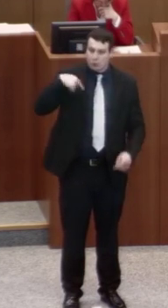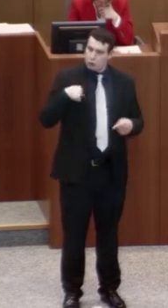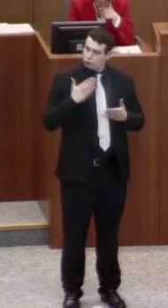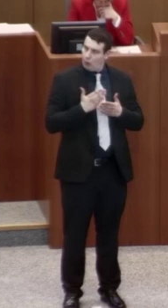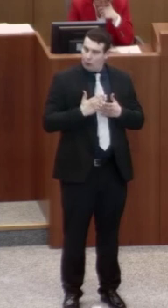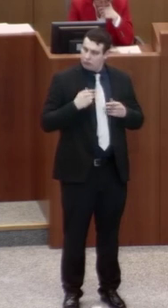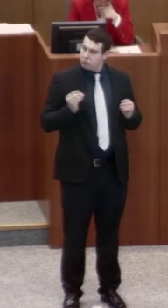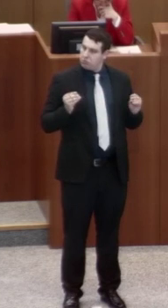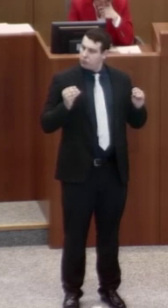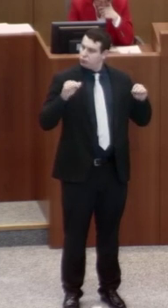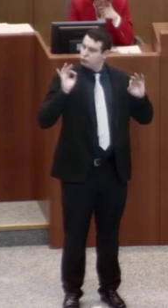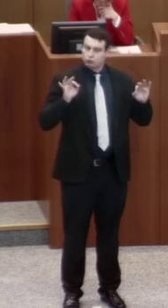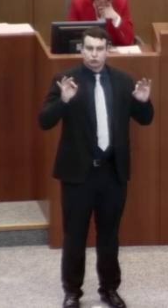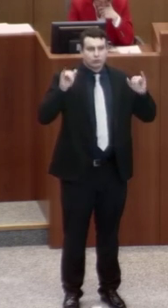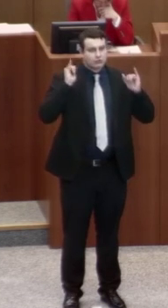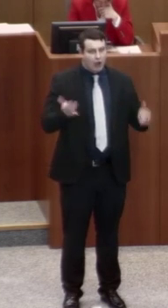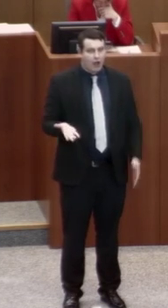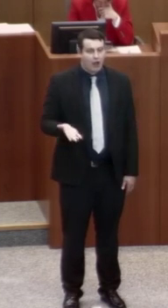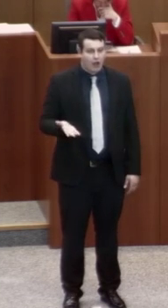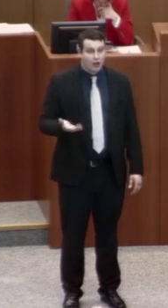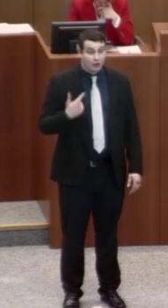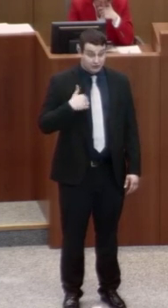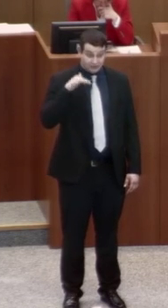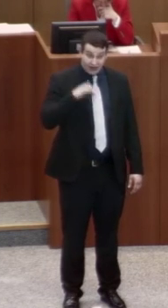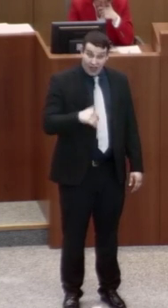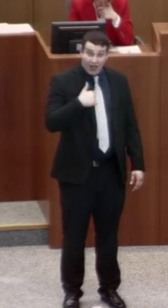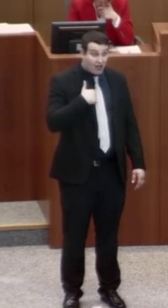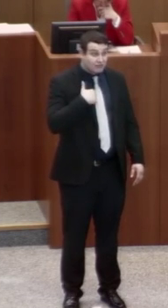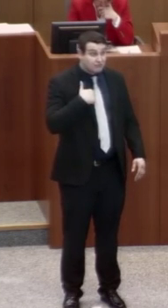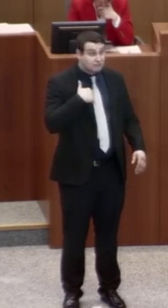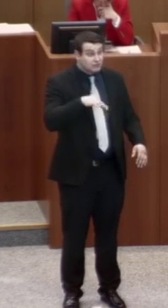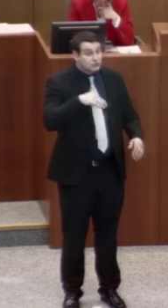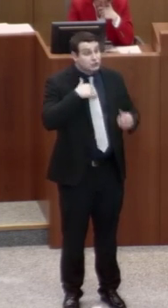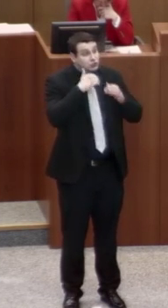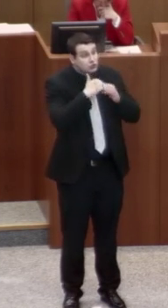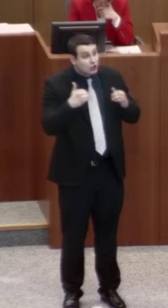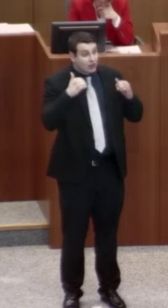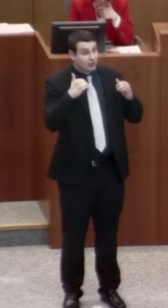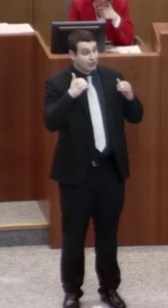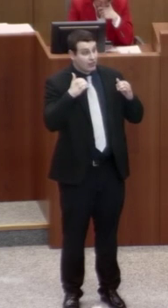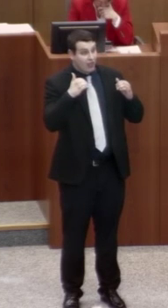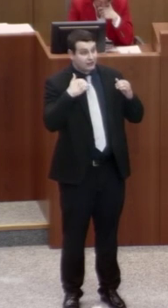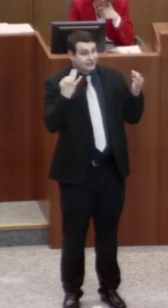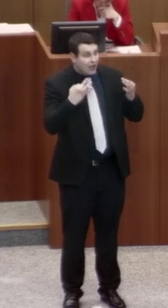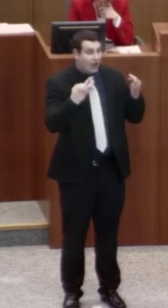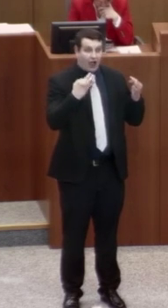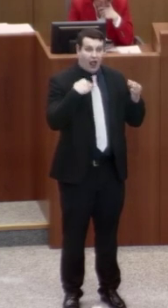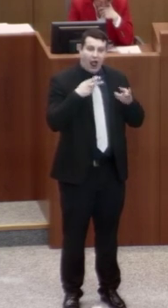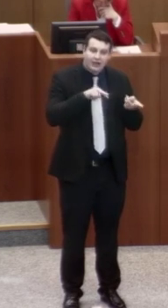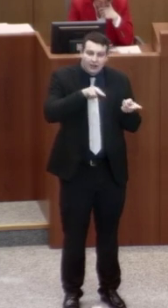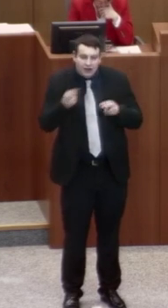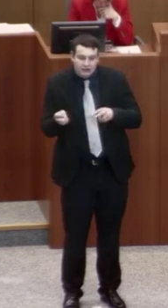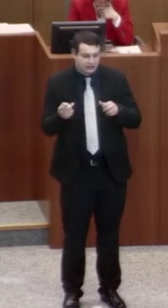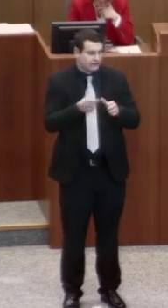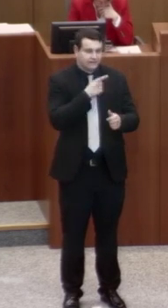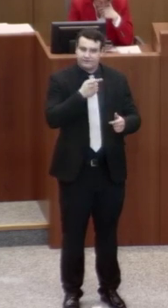gut aufgestellt. Zu den Sonderwelten gibt es bei uns ein breites Angebot an Alternativen,